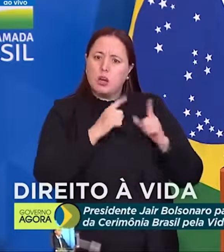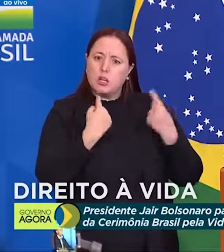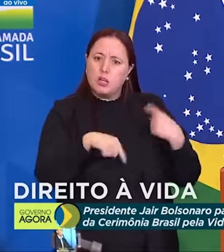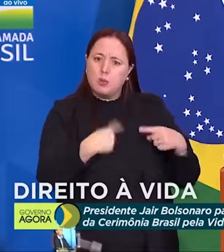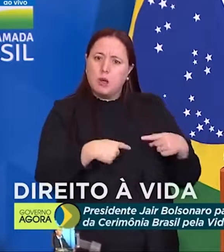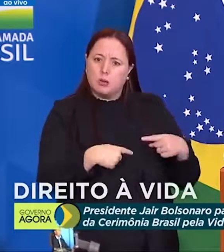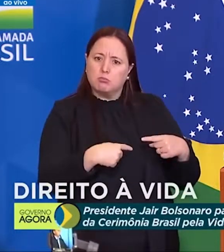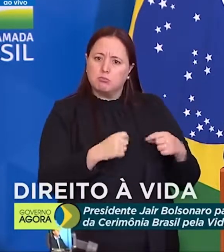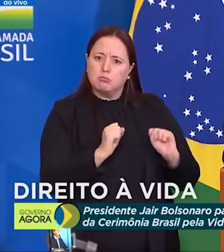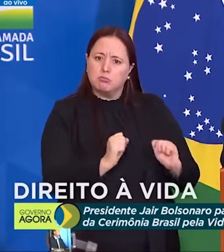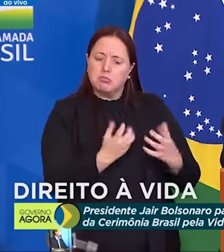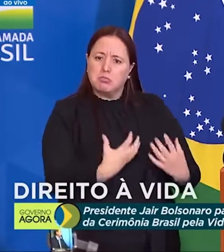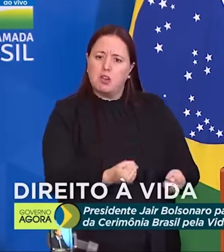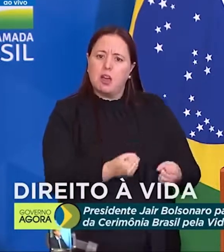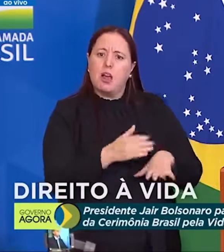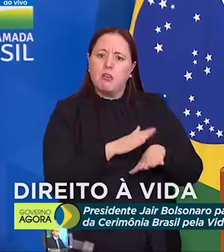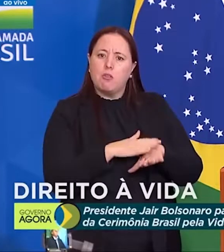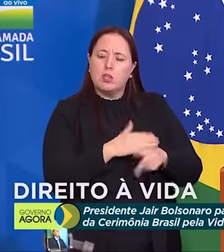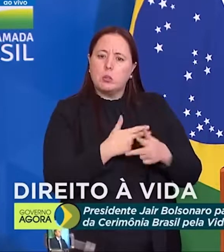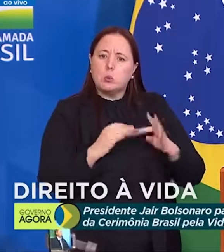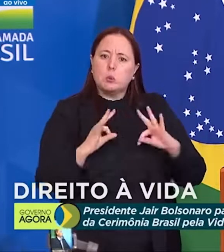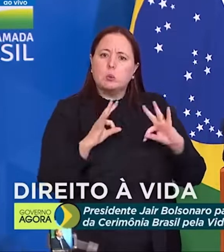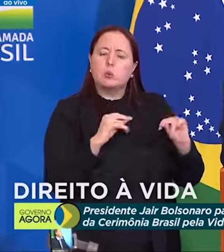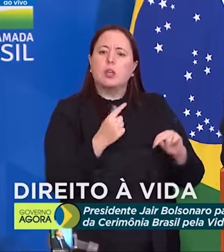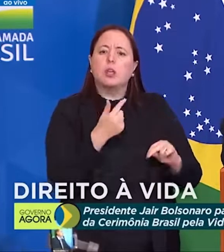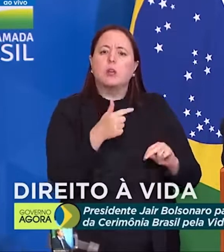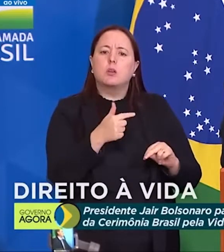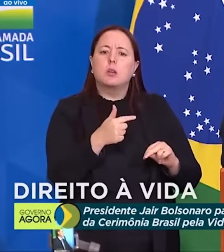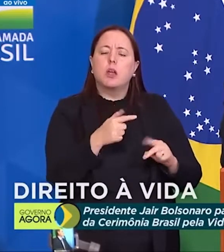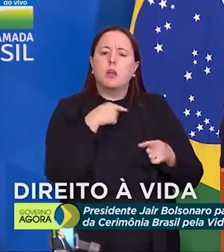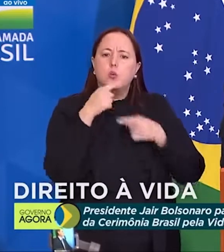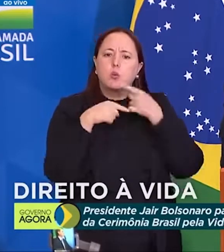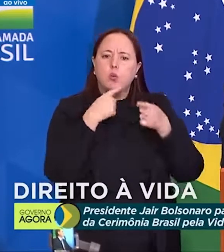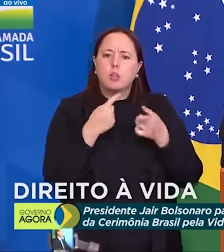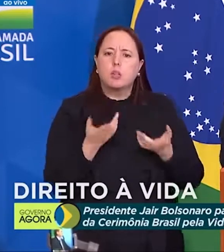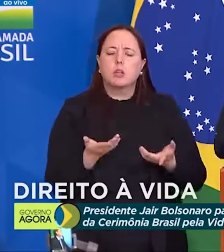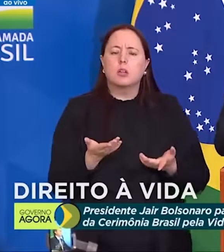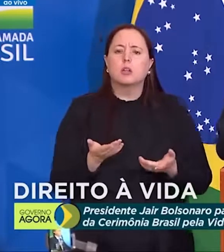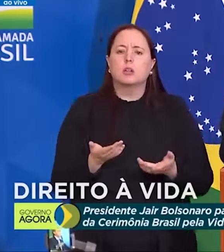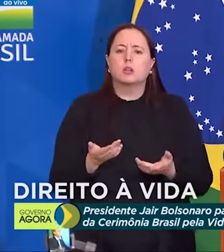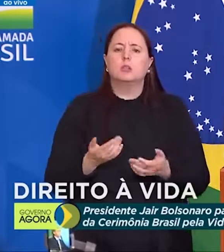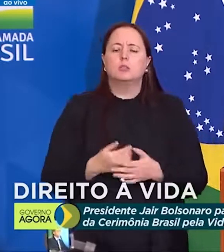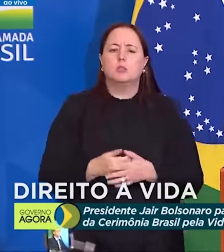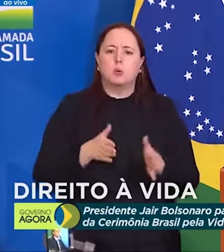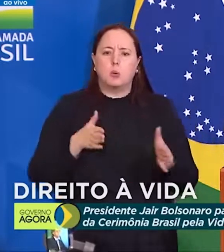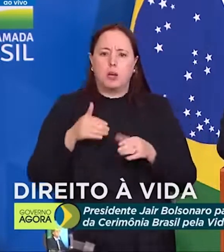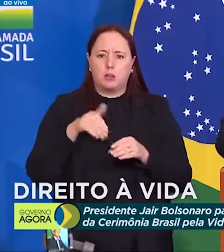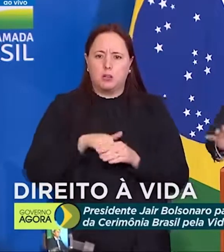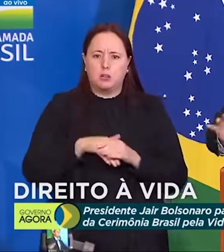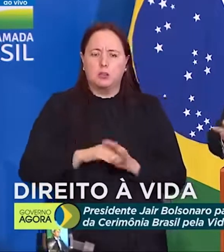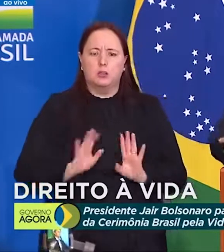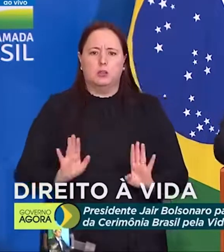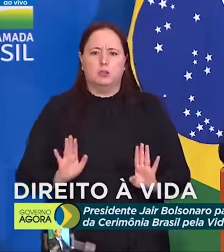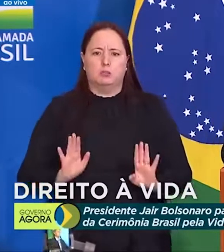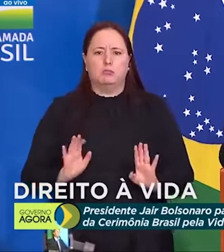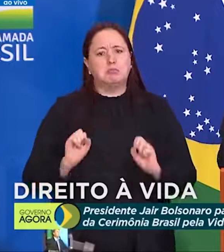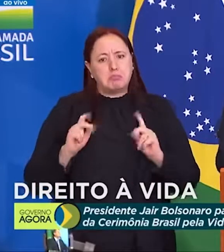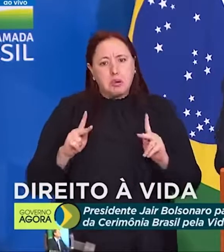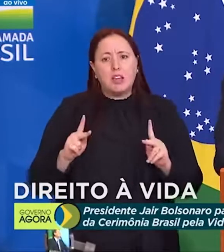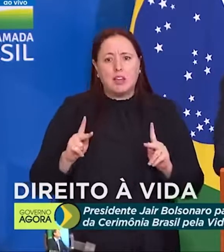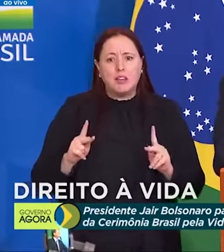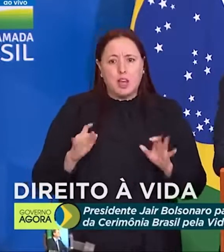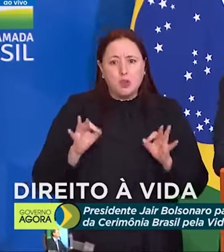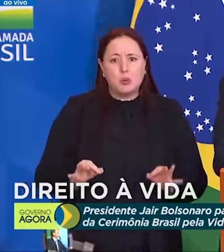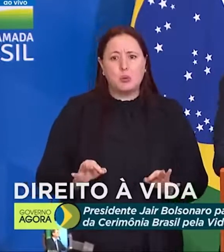debater e fazer com que não tenhamos quaisquer dúvidas no pleno eleitoral, nada mais justo do que